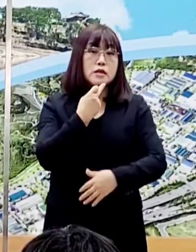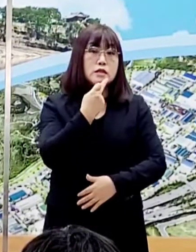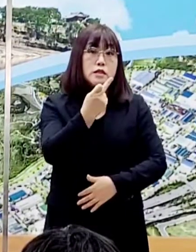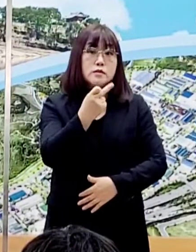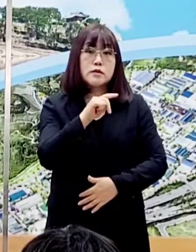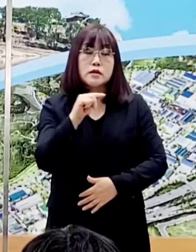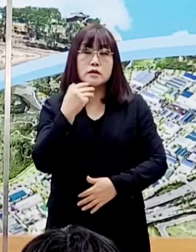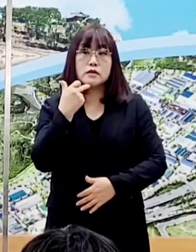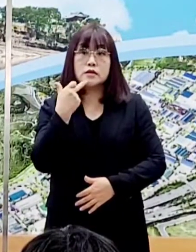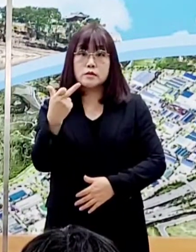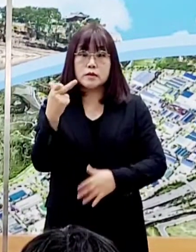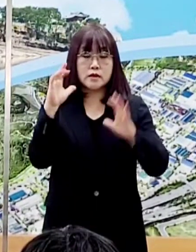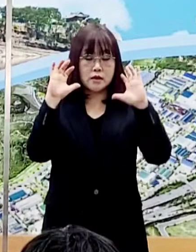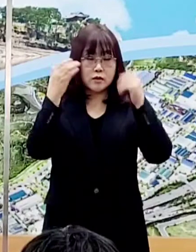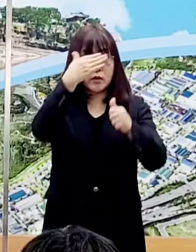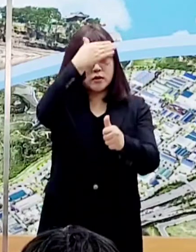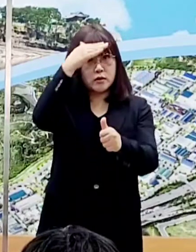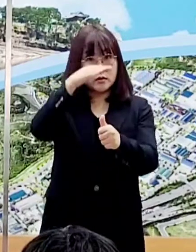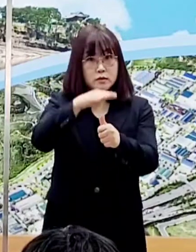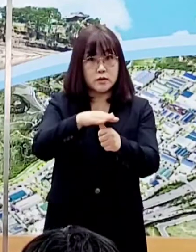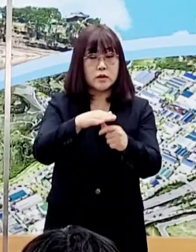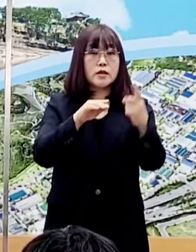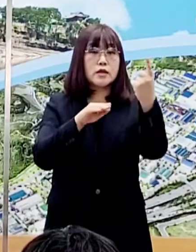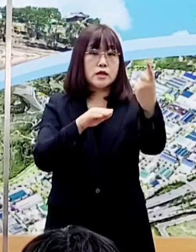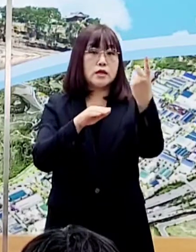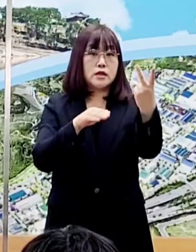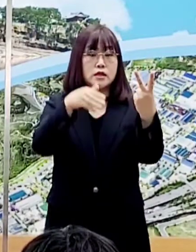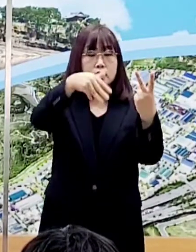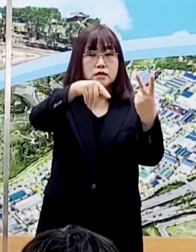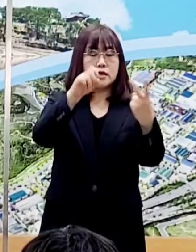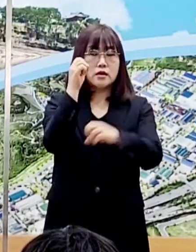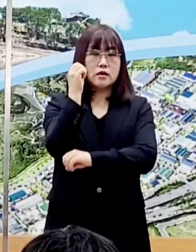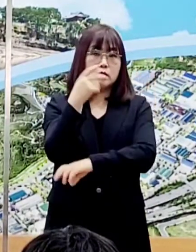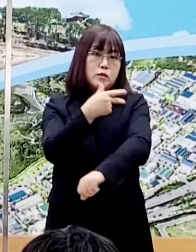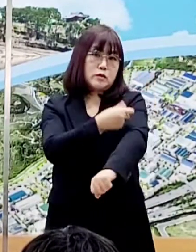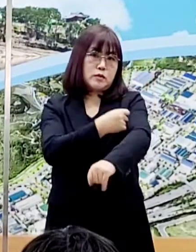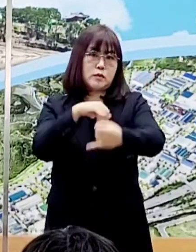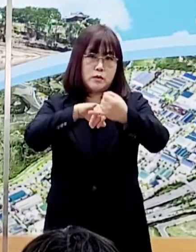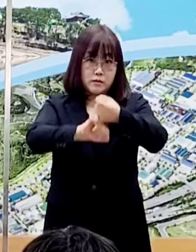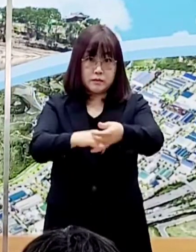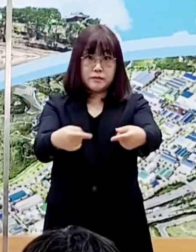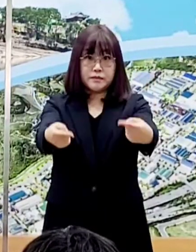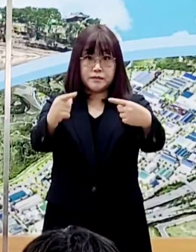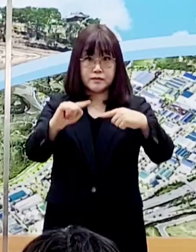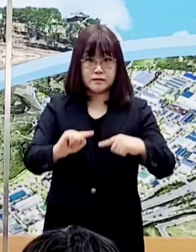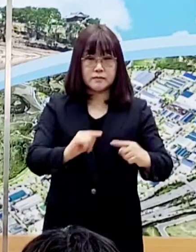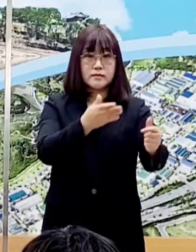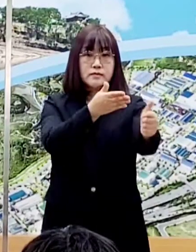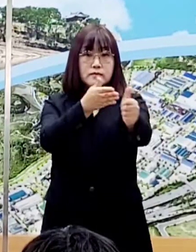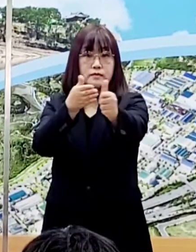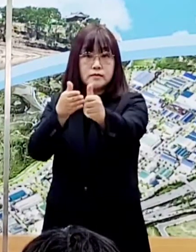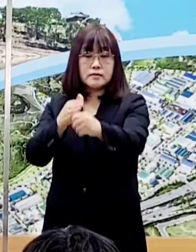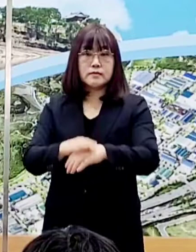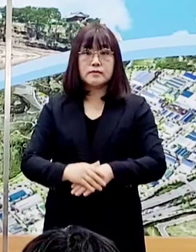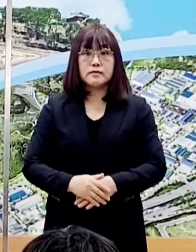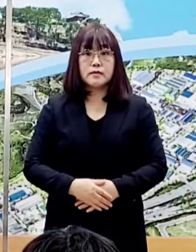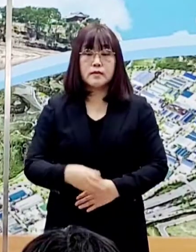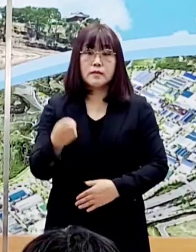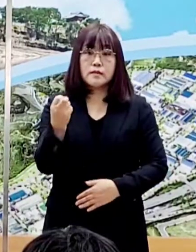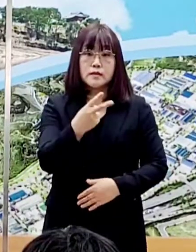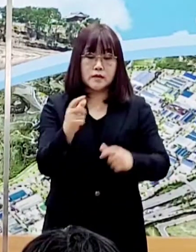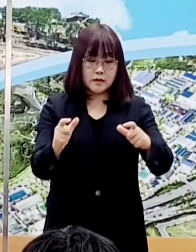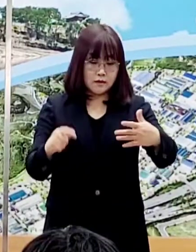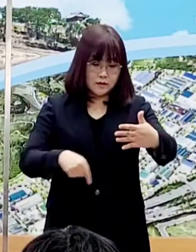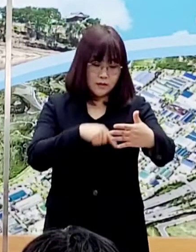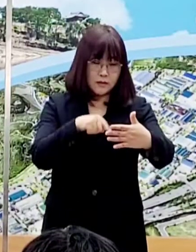17세 소아 청소년은 1, 2차 기본접종에 꼭 참여해 주시기 바랍니다. 아울러